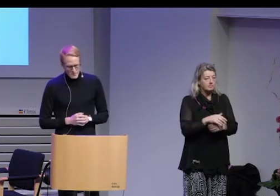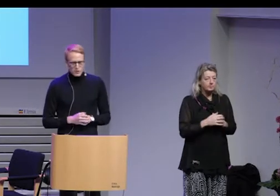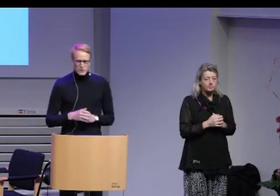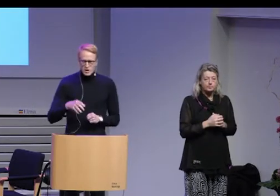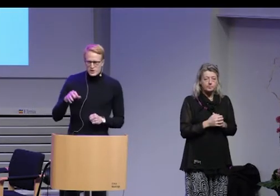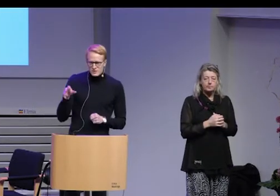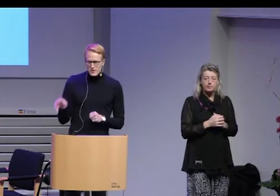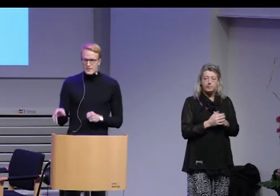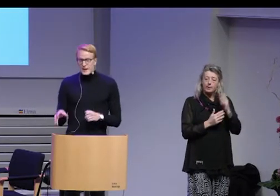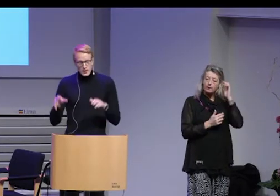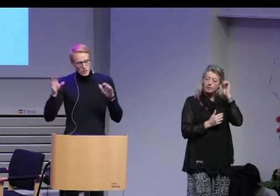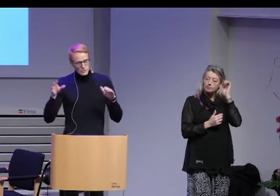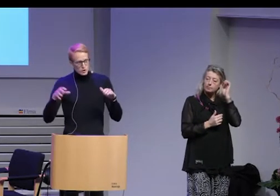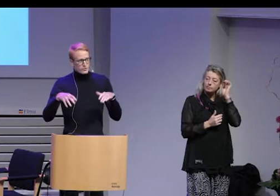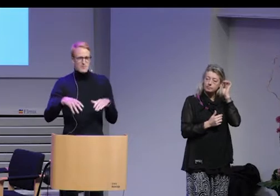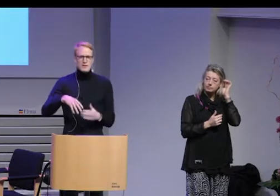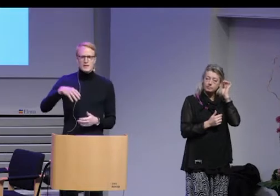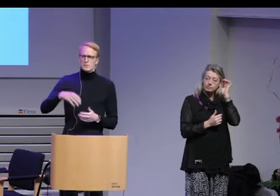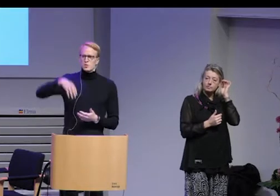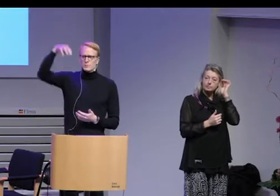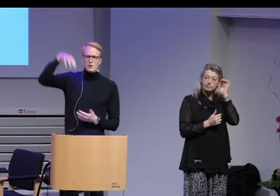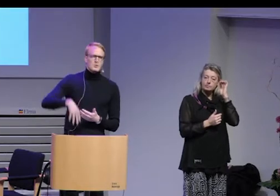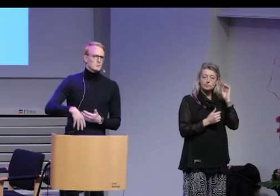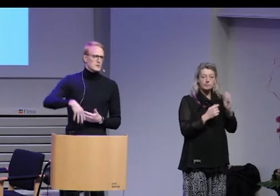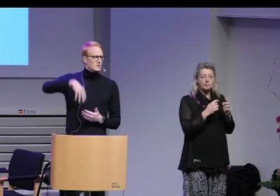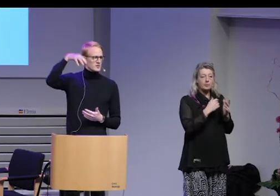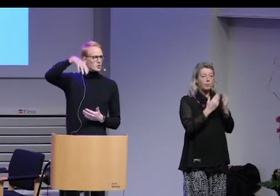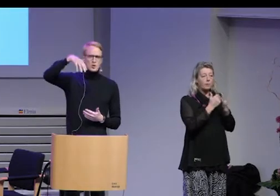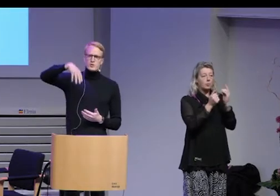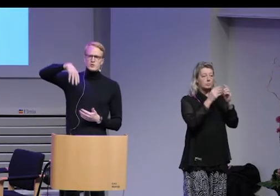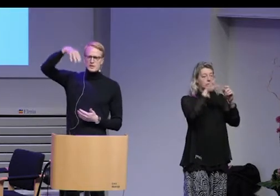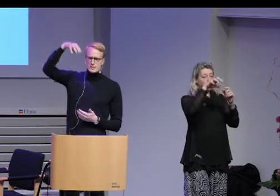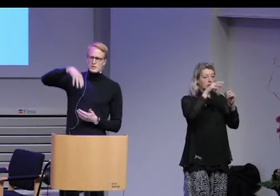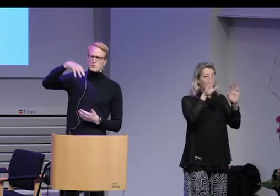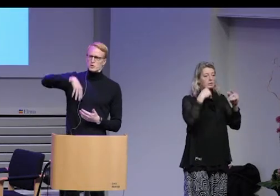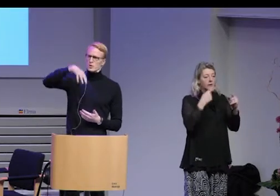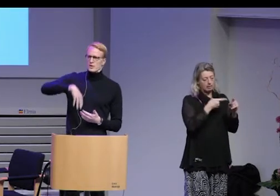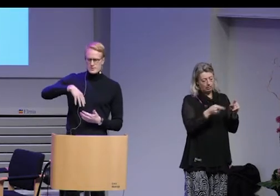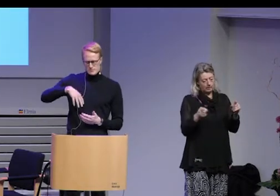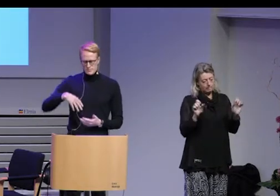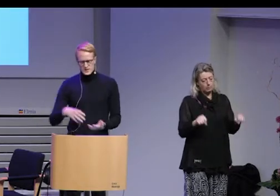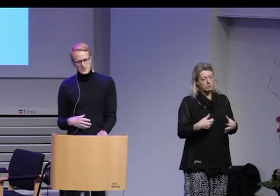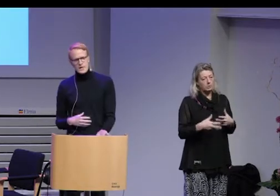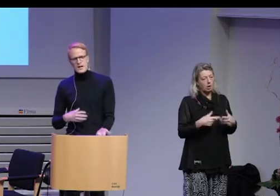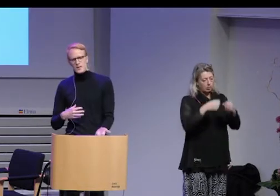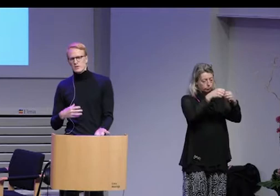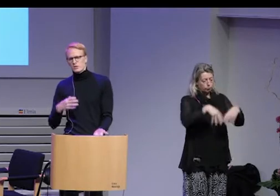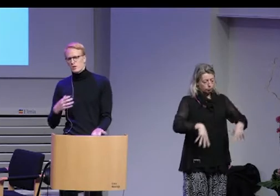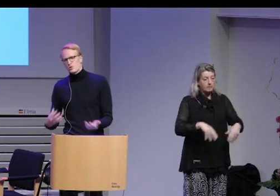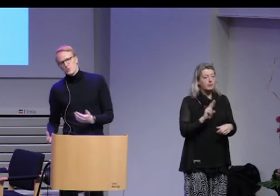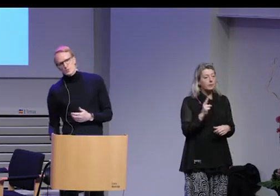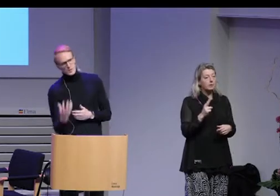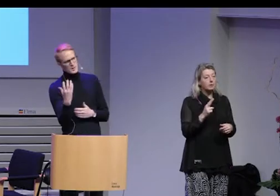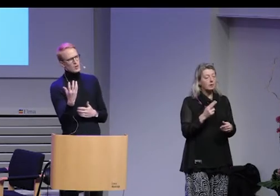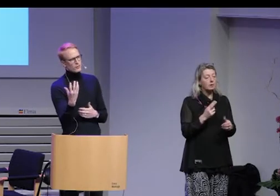Men vad vi har i Sverige, där har det förts fram genom ett top-down-perspektiv vill säga att staten har sagt att ni måste göra detta. Men vad vi kan se här är väl